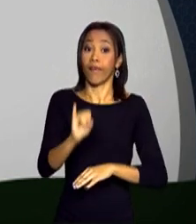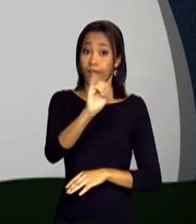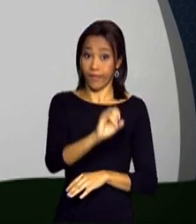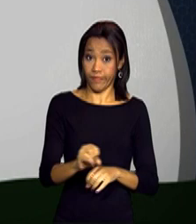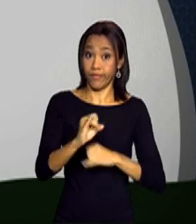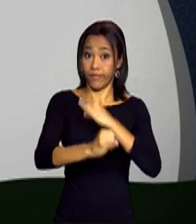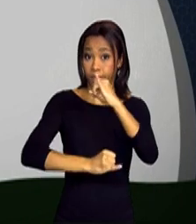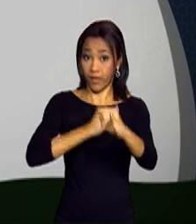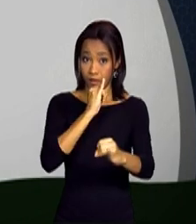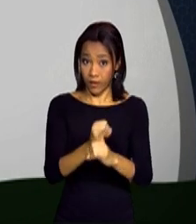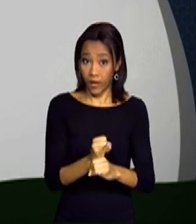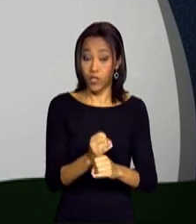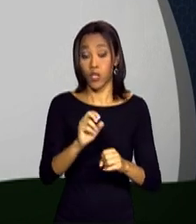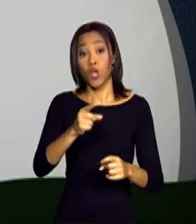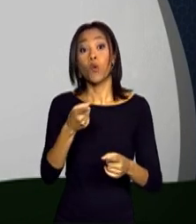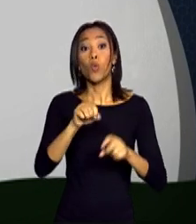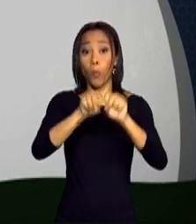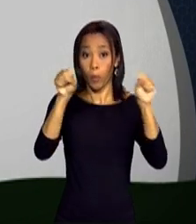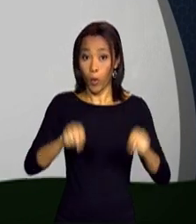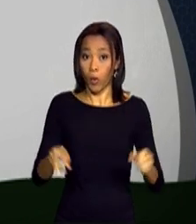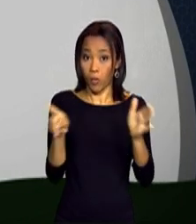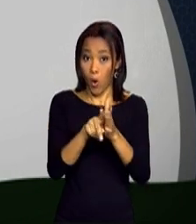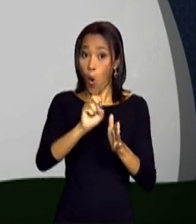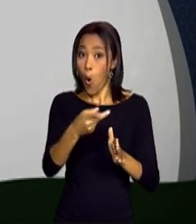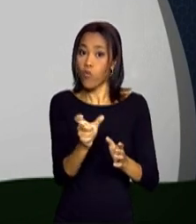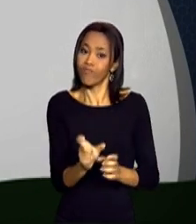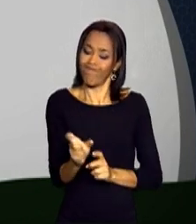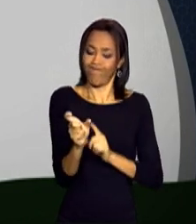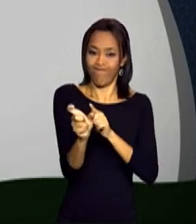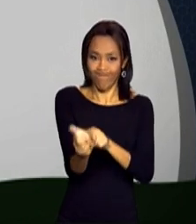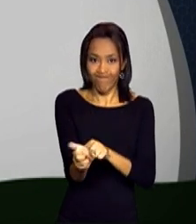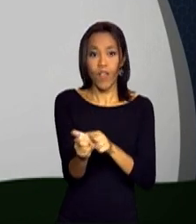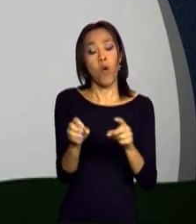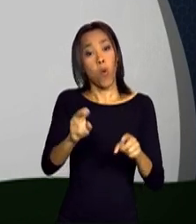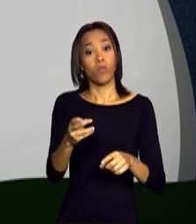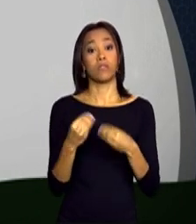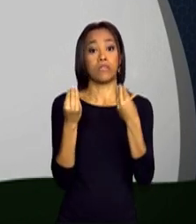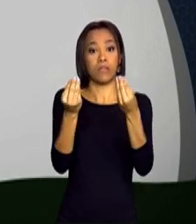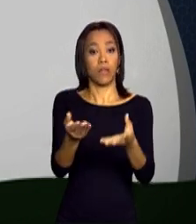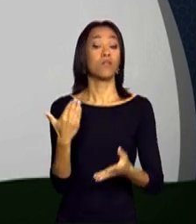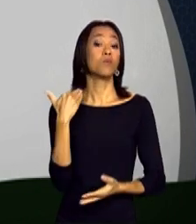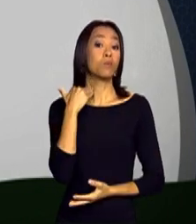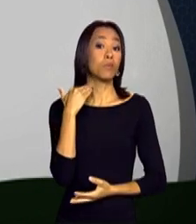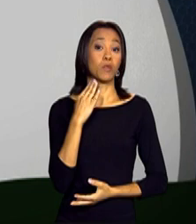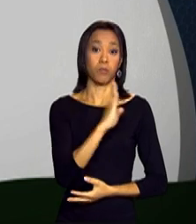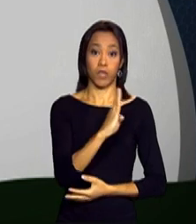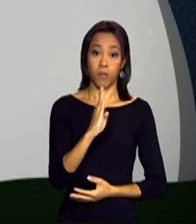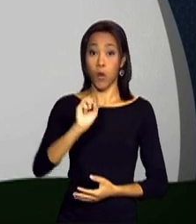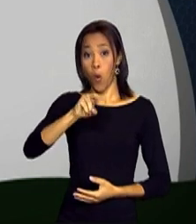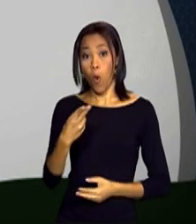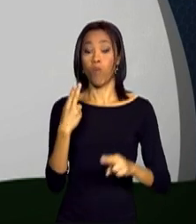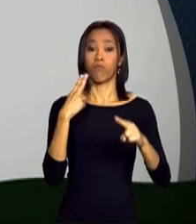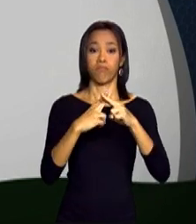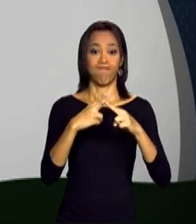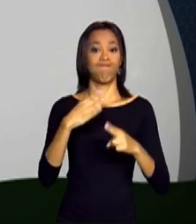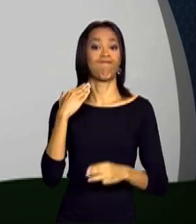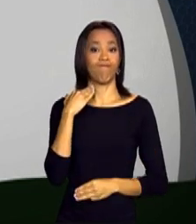Receita Net ou por disquete, a ser apresentado nas agências do Banco do Brasil ou Caixa Econômica Federal. Saiba